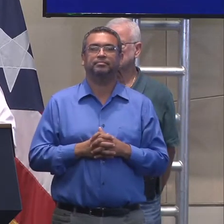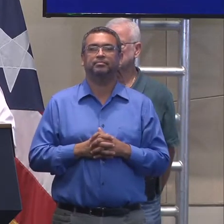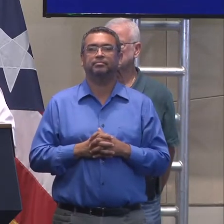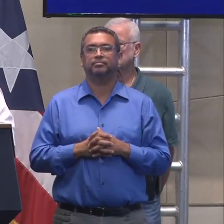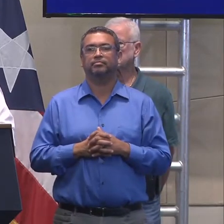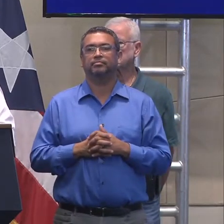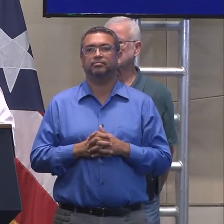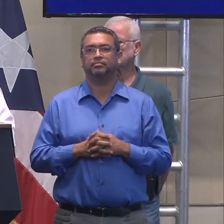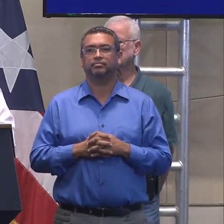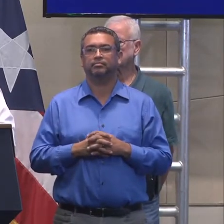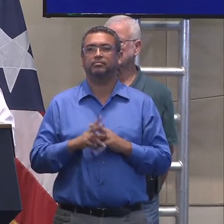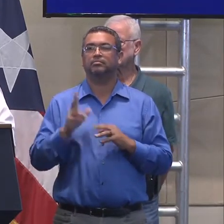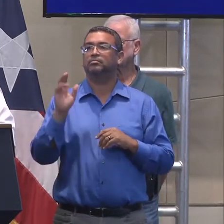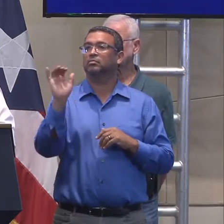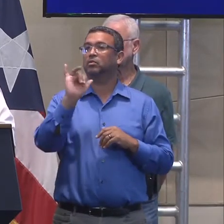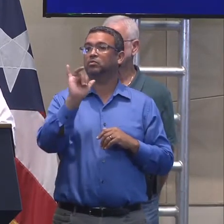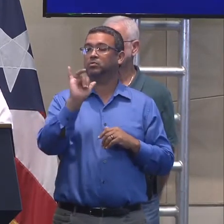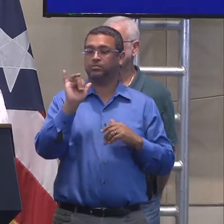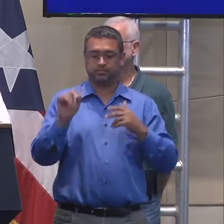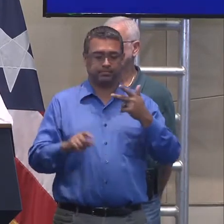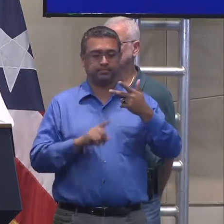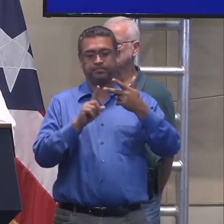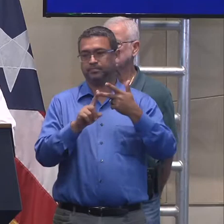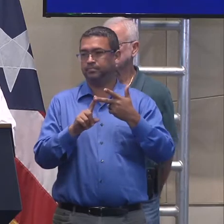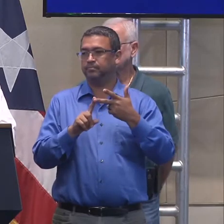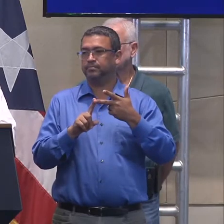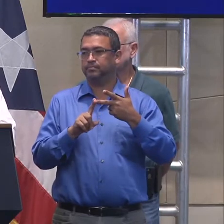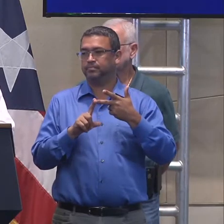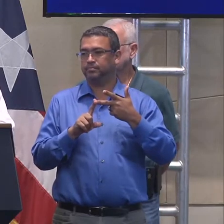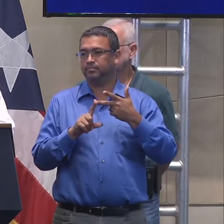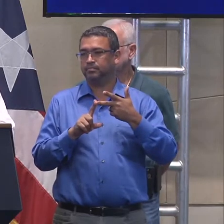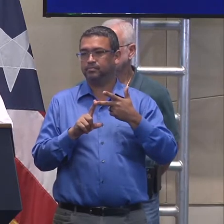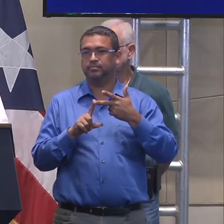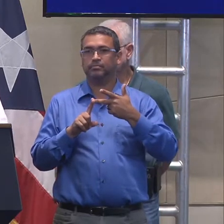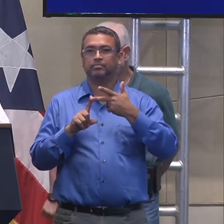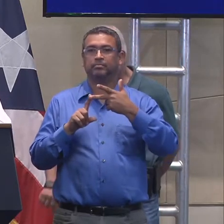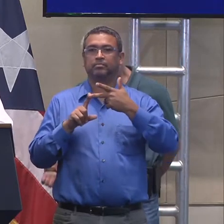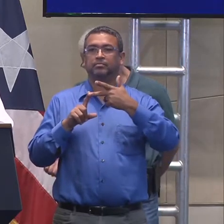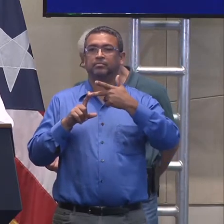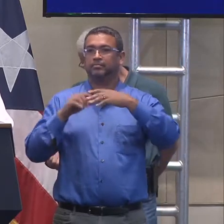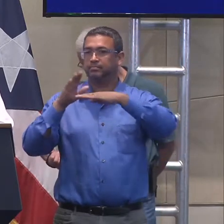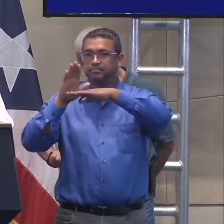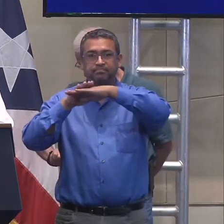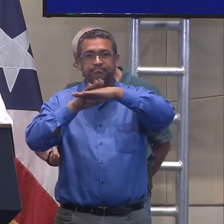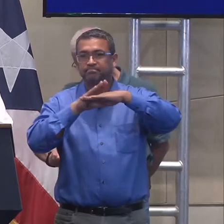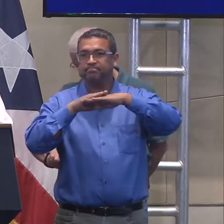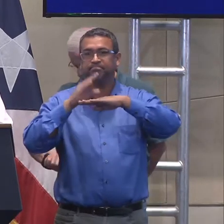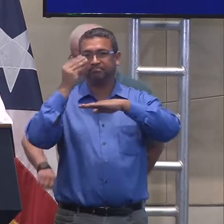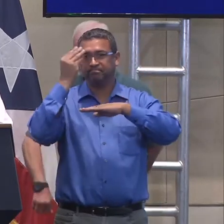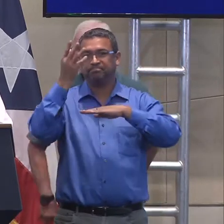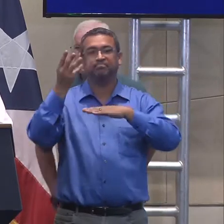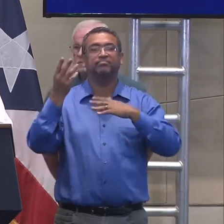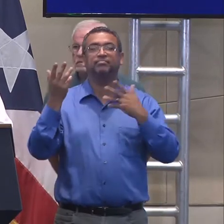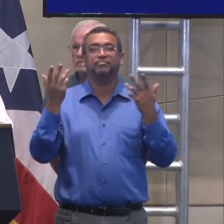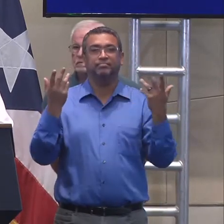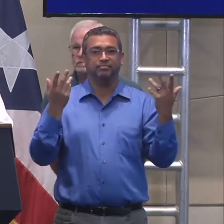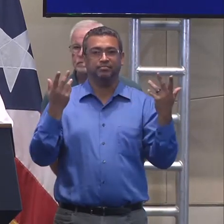de nuevo, la, la exhortación, eh, eh, a reconocer que ya hay, eh, 12.000